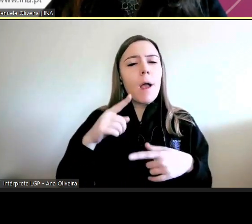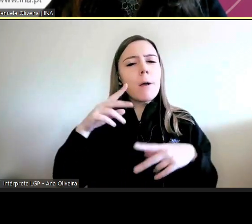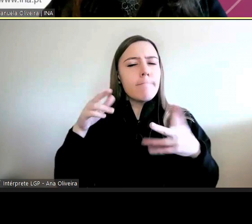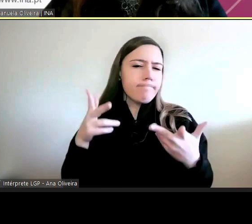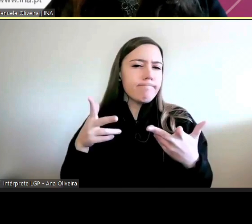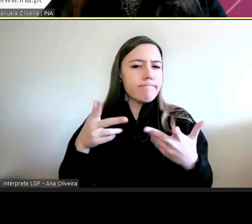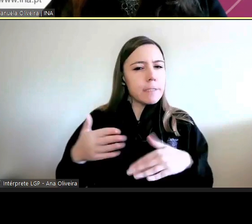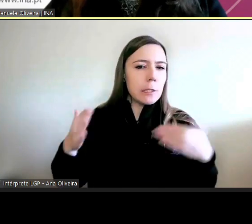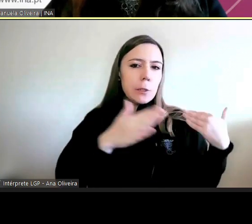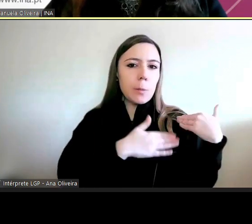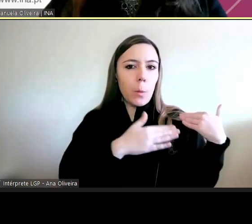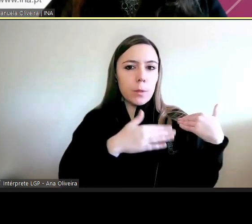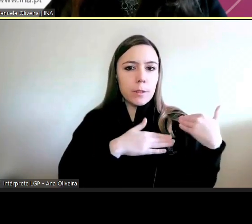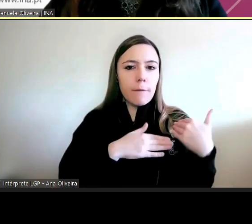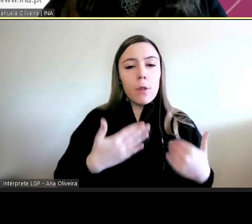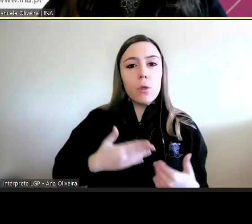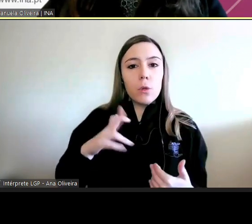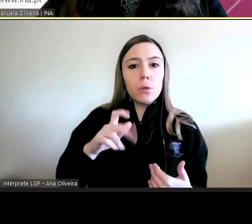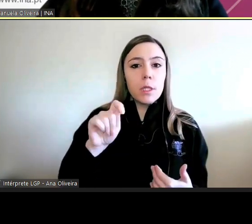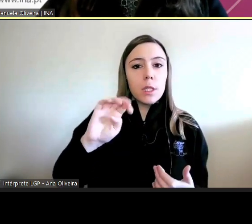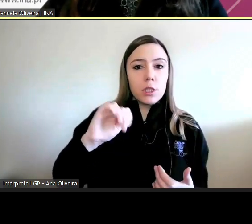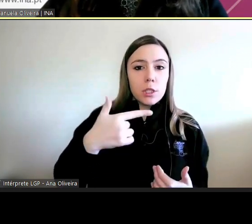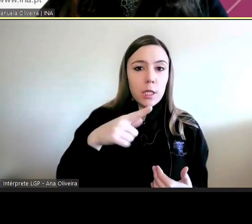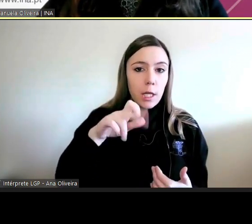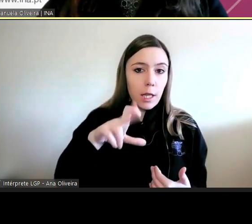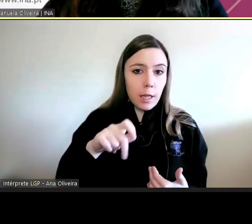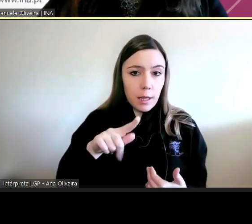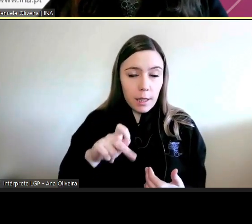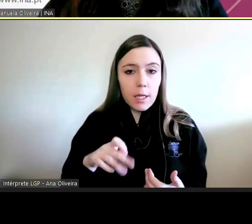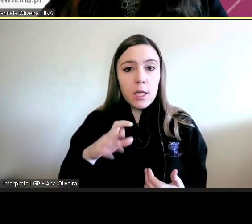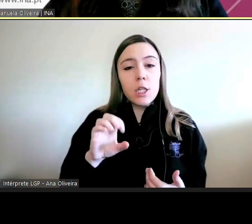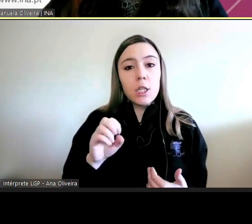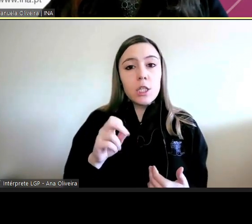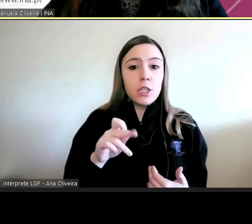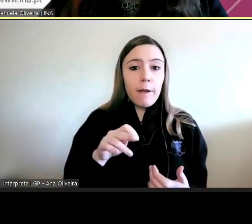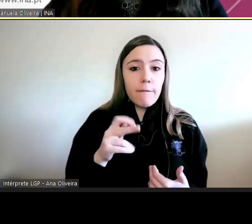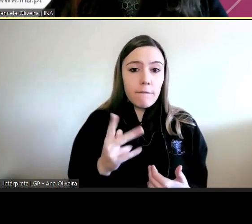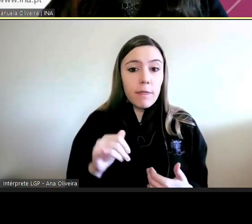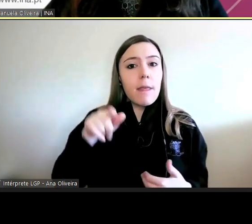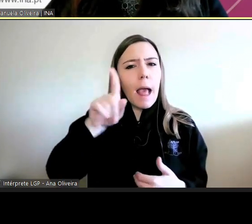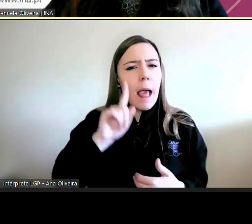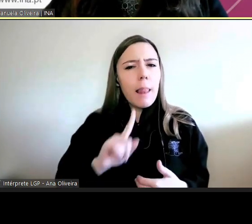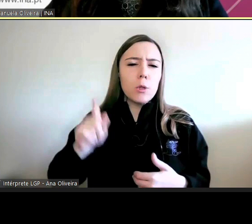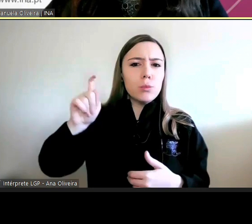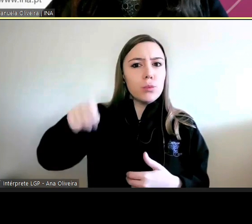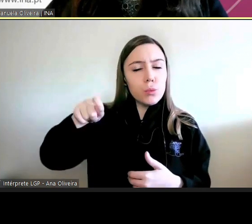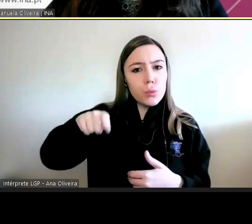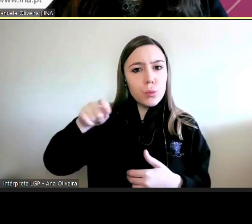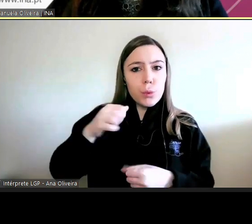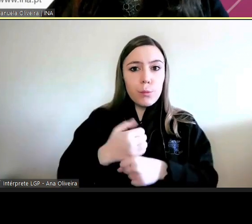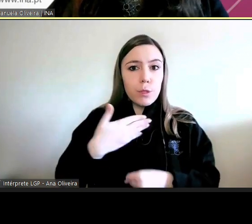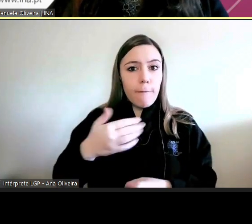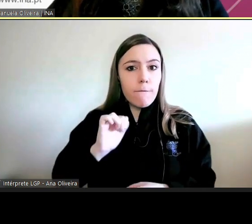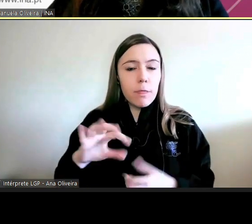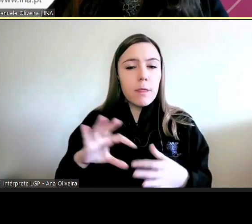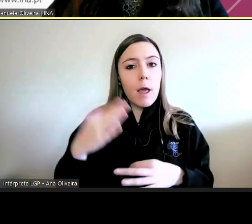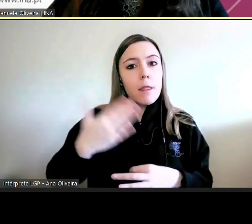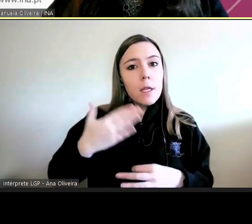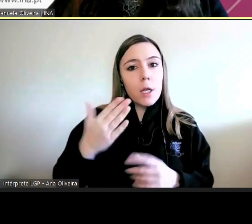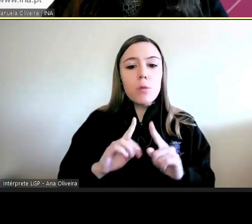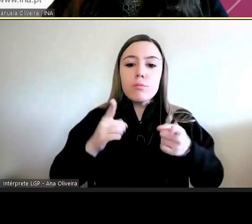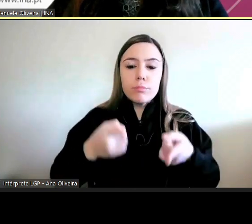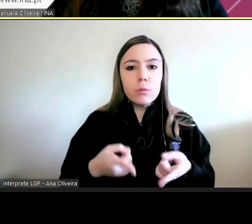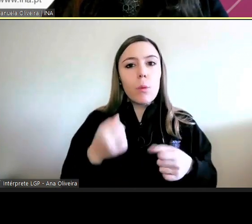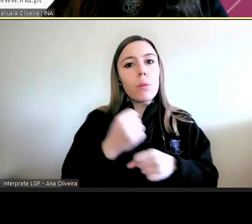Adjunta, doutora Estrela Xabi. Estrela Xabi é juíza de direito, tendo ingressado no Centro de Estudos Judiciários em